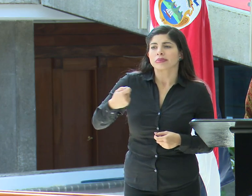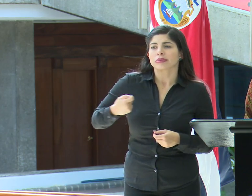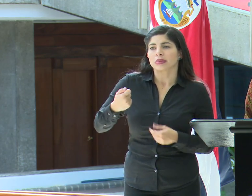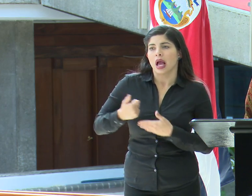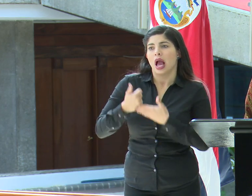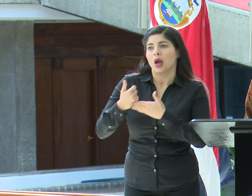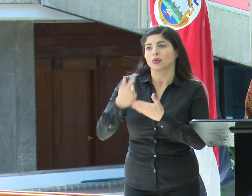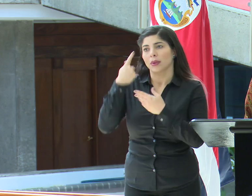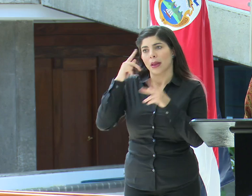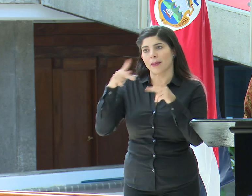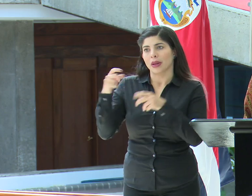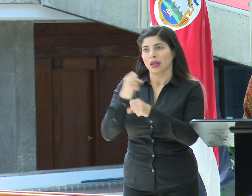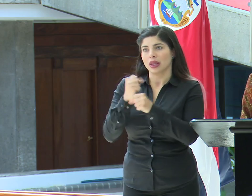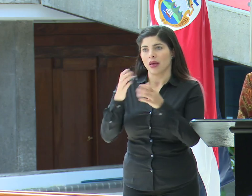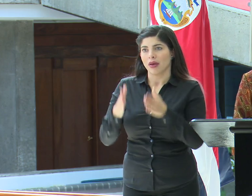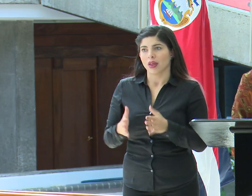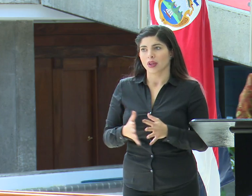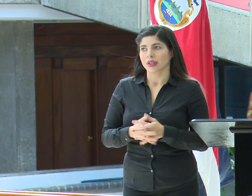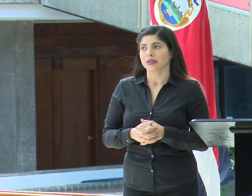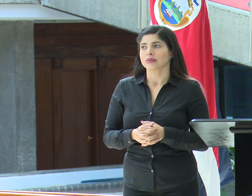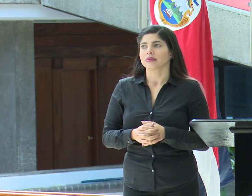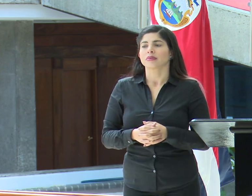estos casos a las personas trabajadoras.